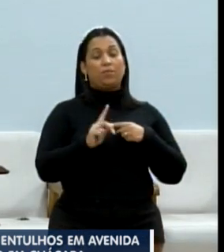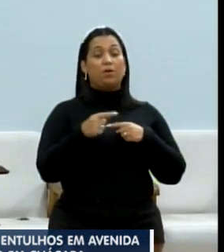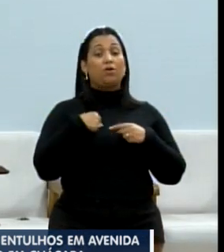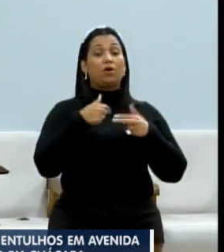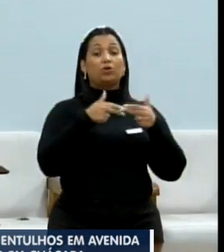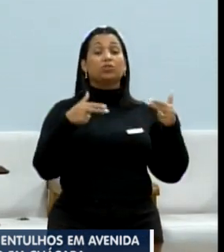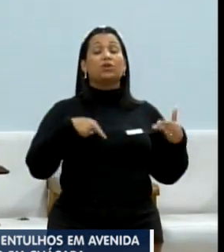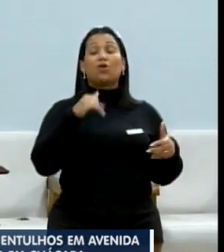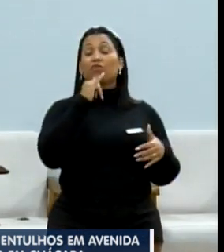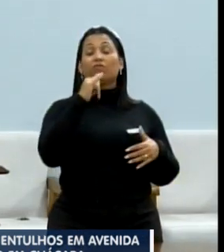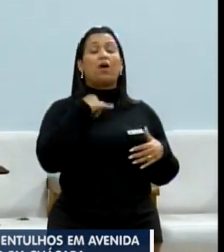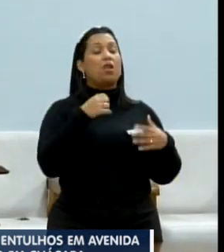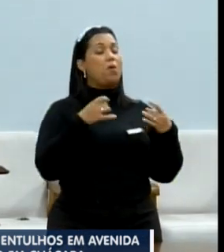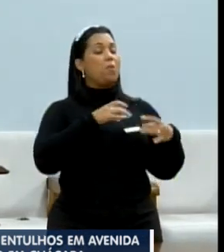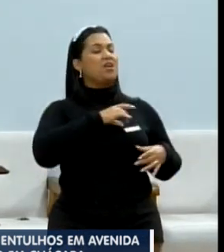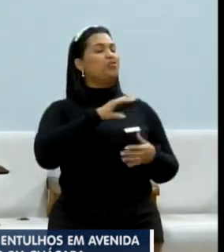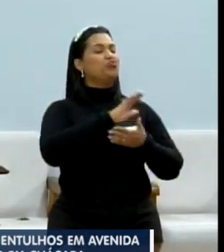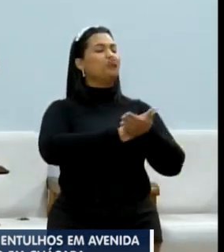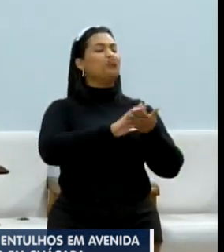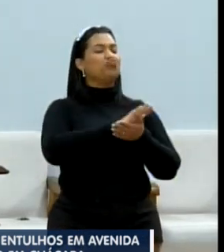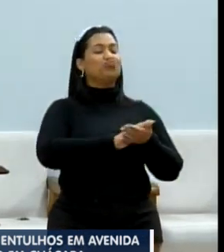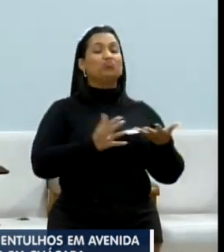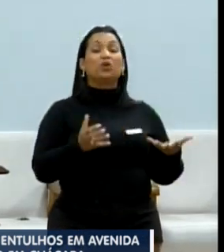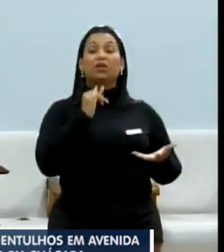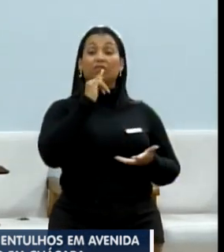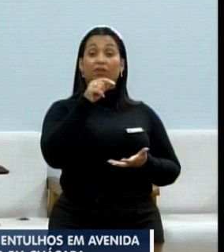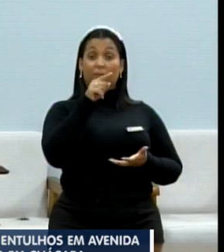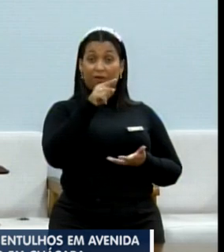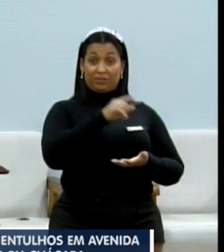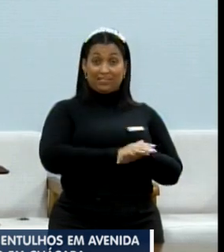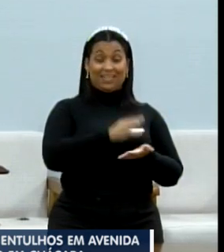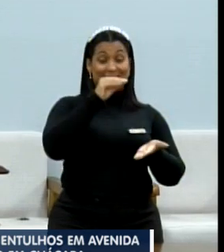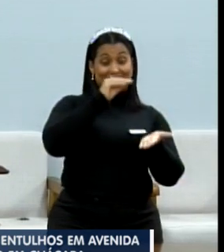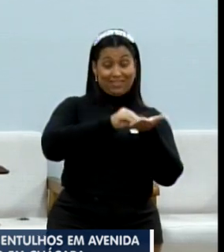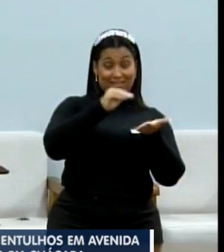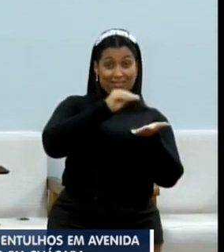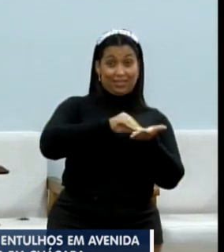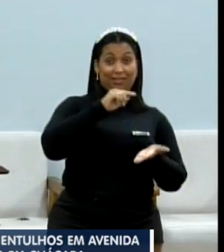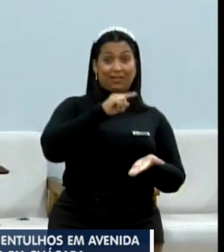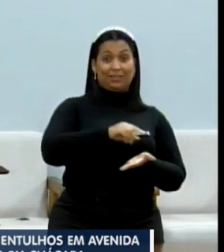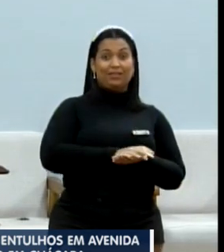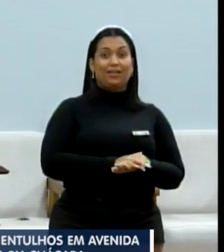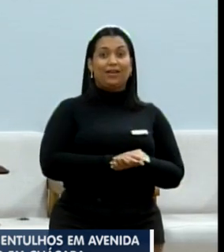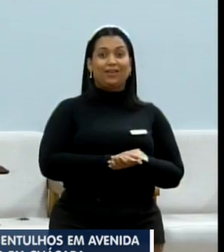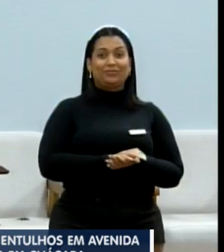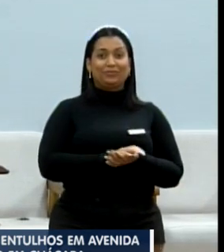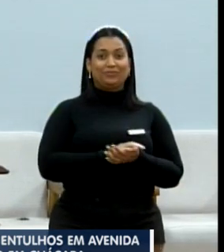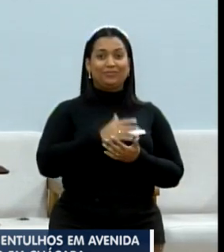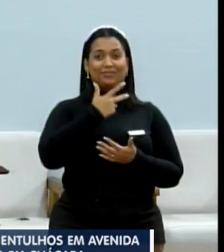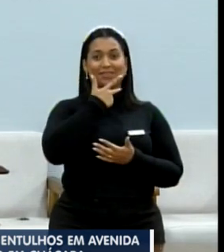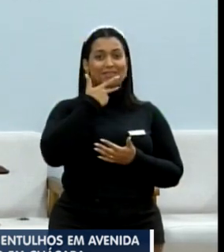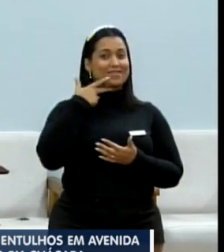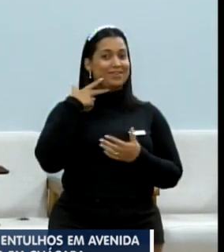que eu achar que devo falar e não tenho medo deles. Mas eu queria falar uma coisa para o senhor, senhor secretário, calcinha apertada.